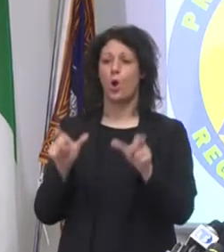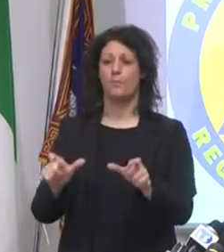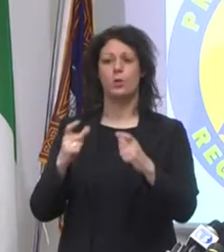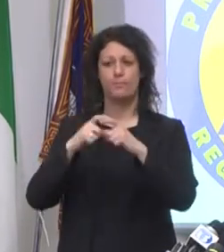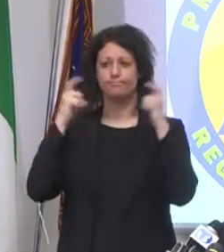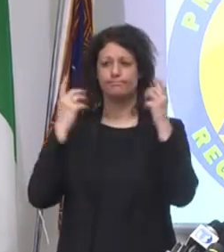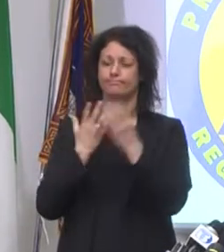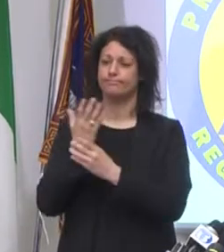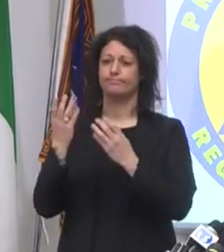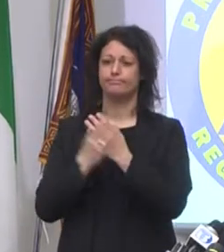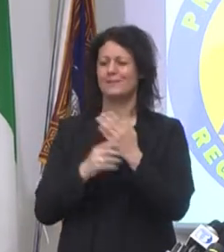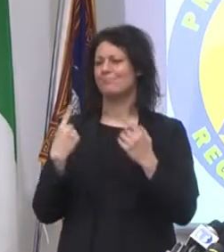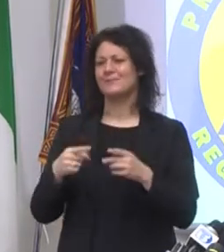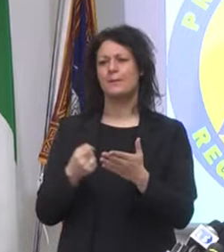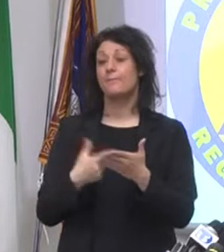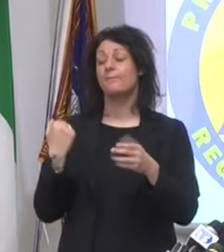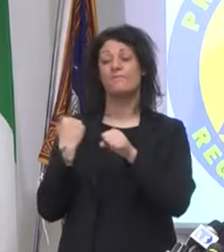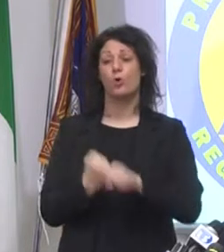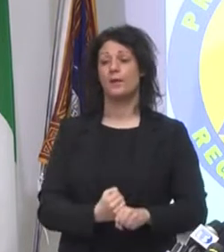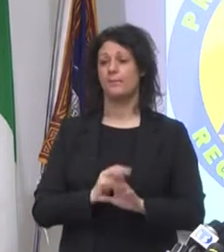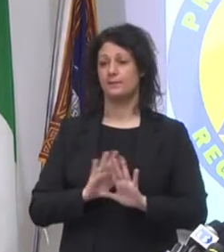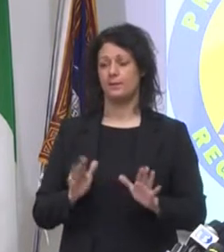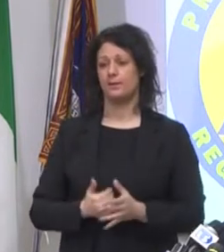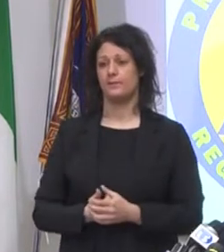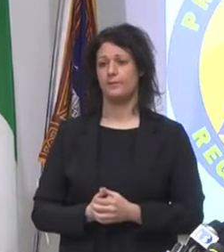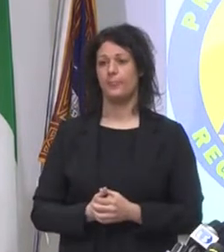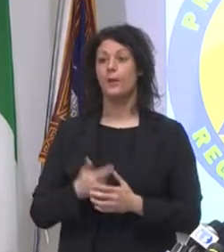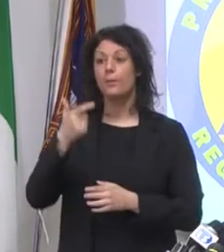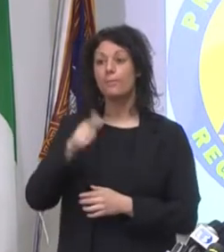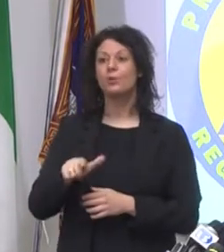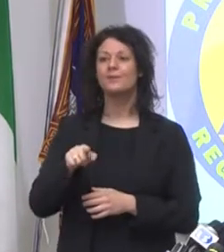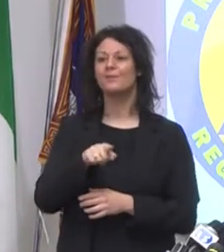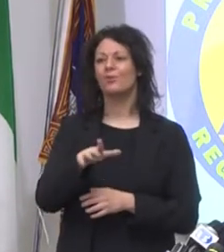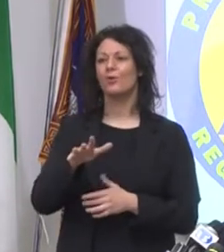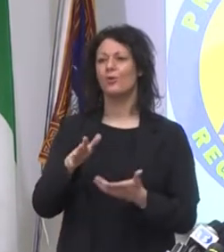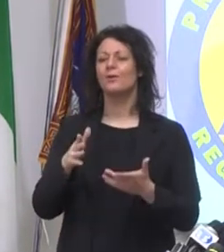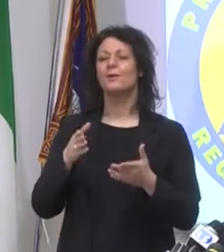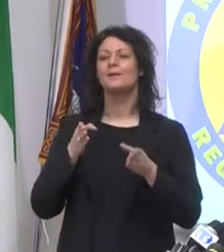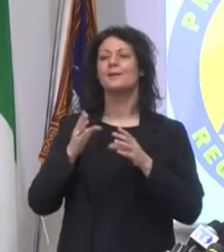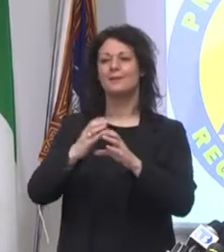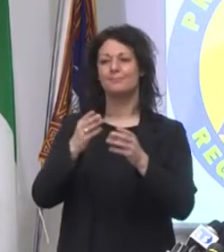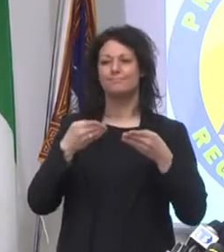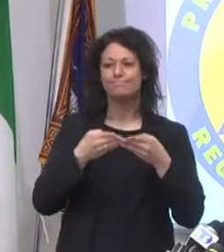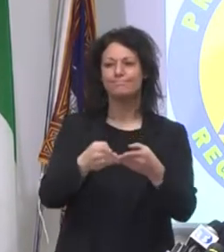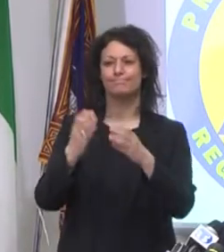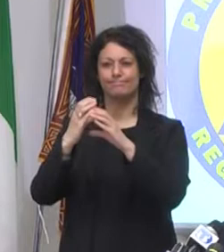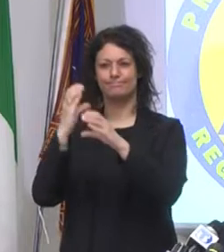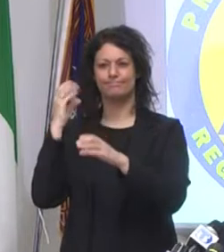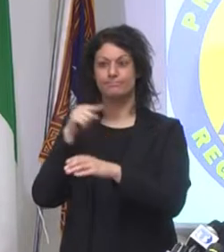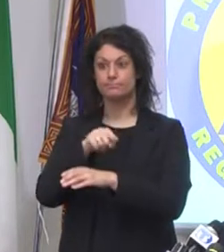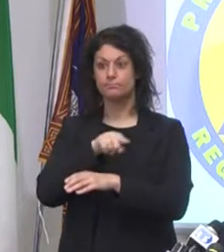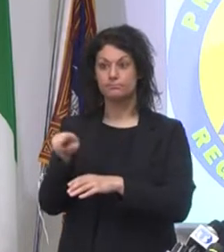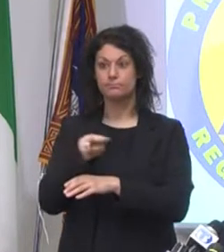guanti. Questo è fondamentale per noi, sono ambienti troppo confinati in mezzo di trasporto e quindi la diffusione del virus